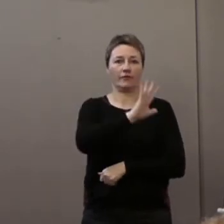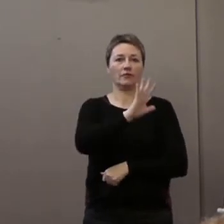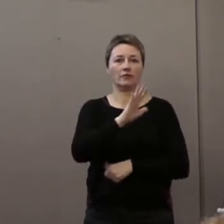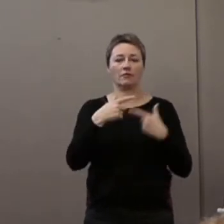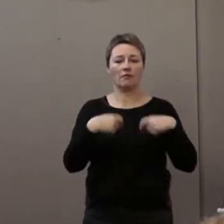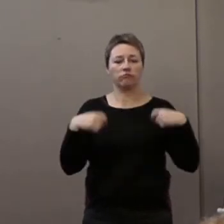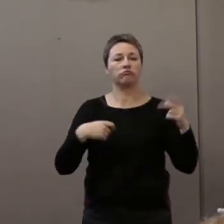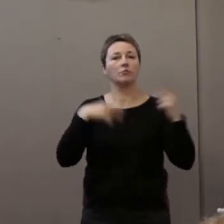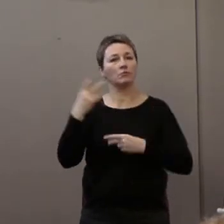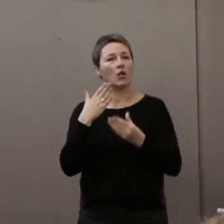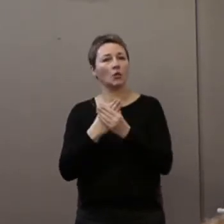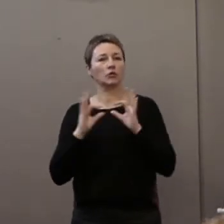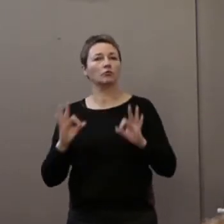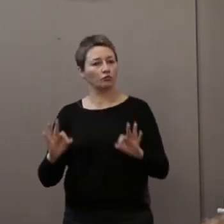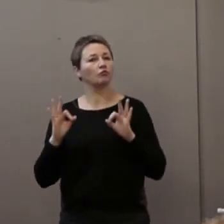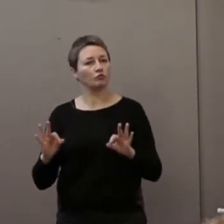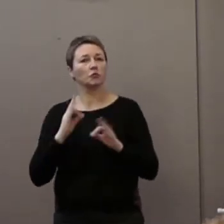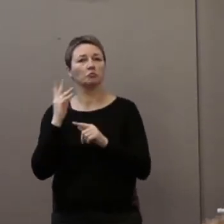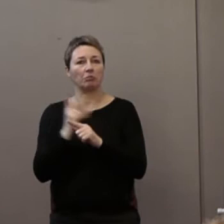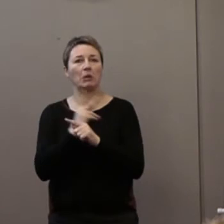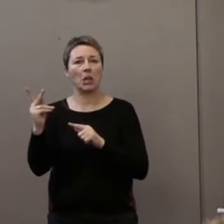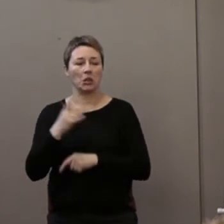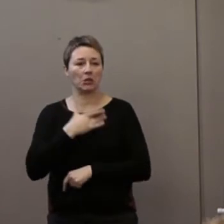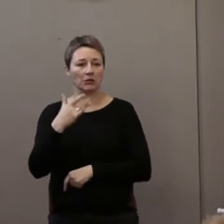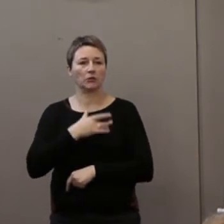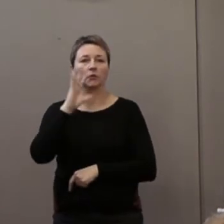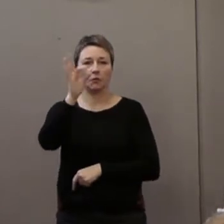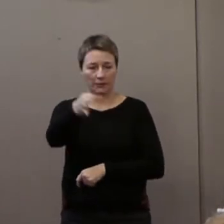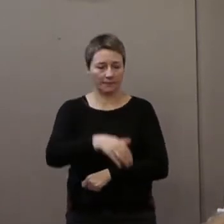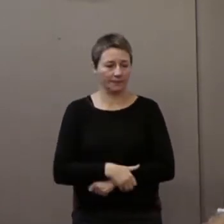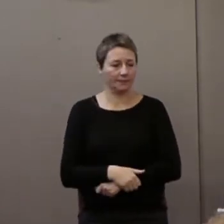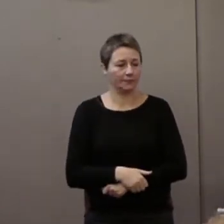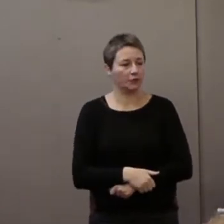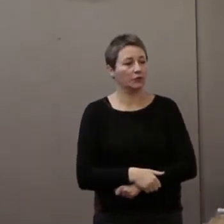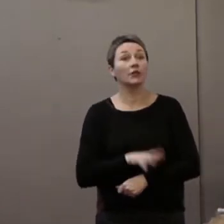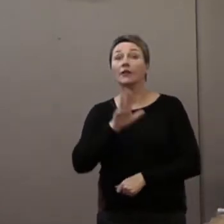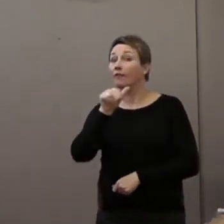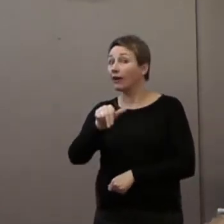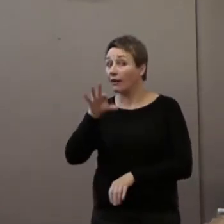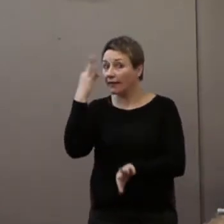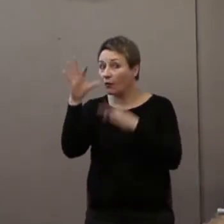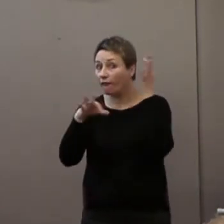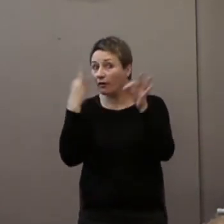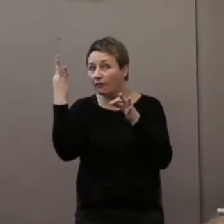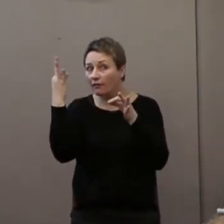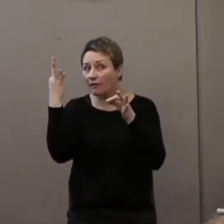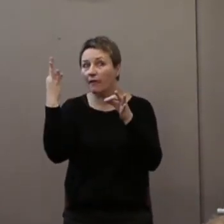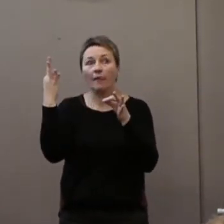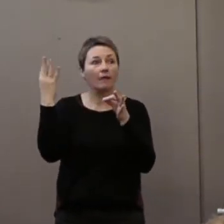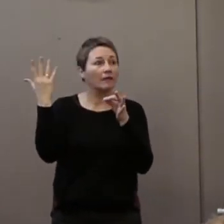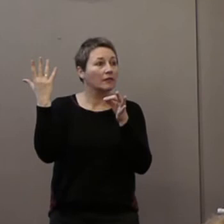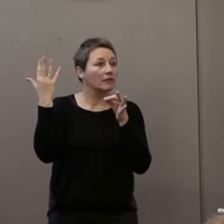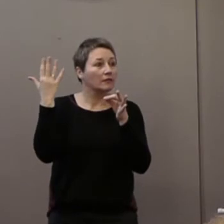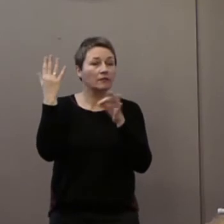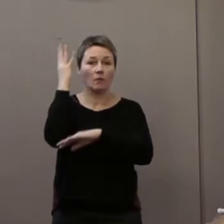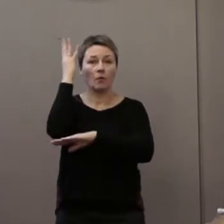quand même à avoir des dossiers qui se tiennent et qui se tiennent très, très bien. Donc, vous allez découvrir, dans le reste